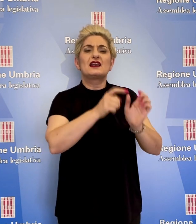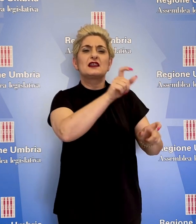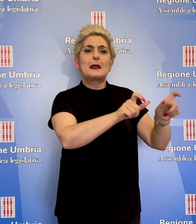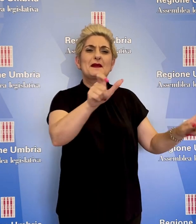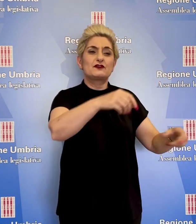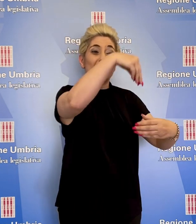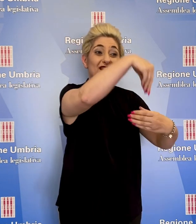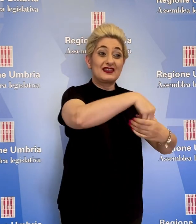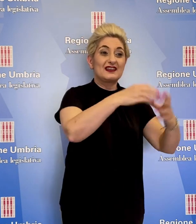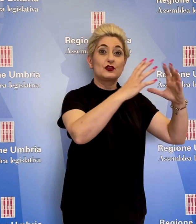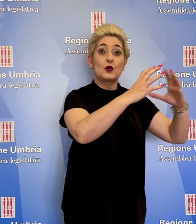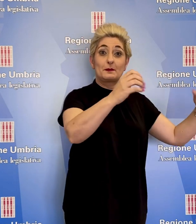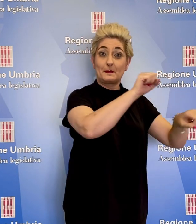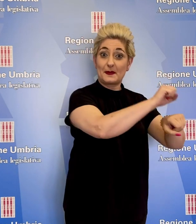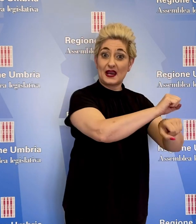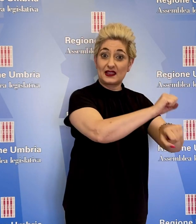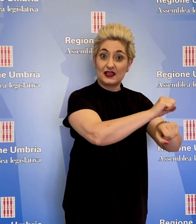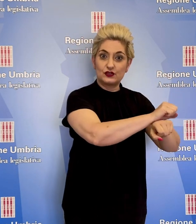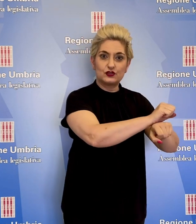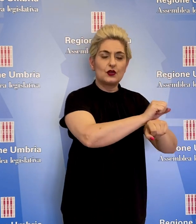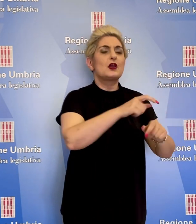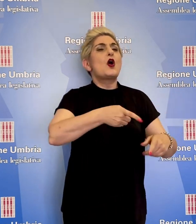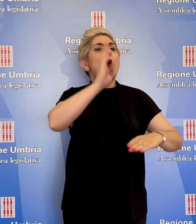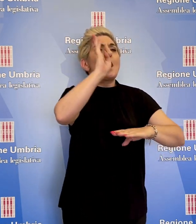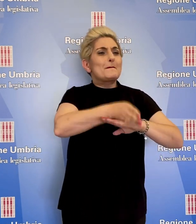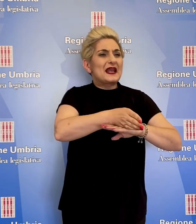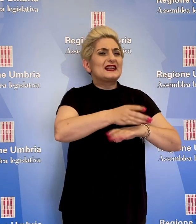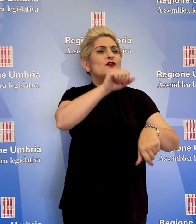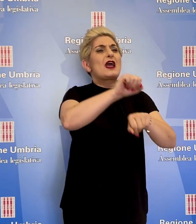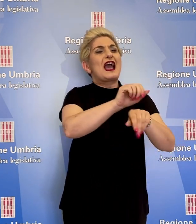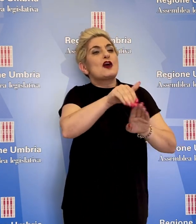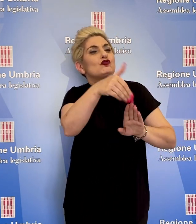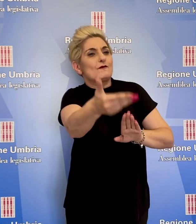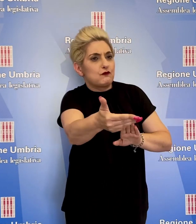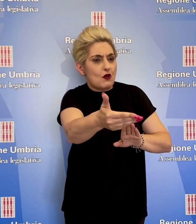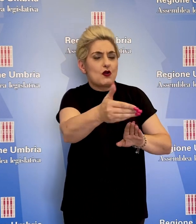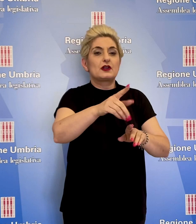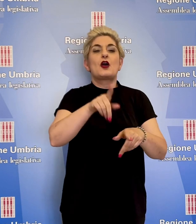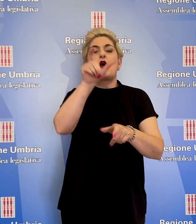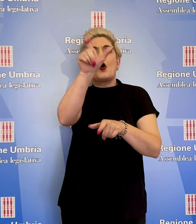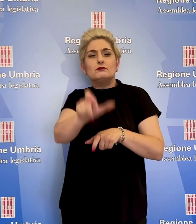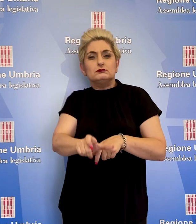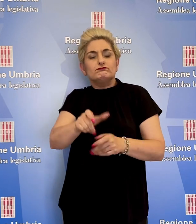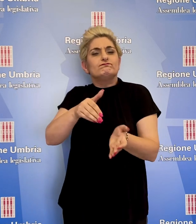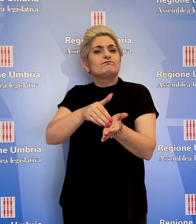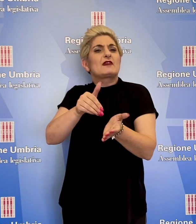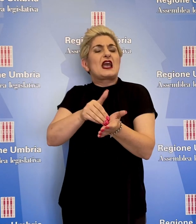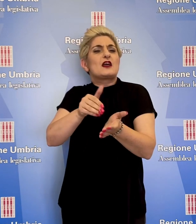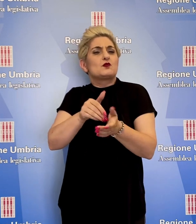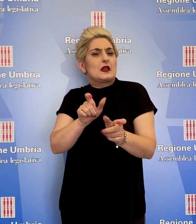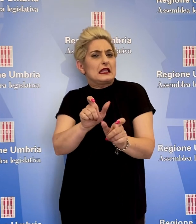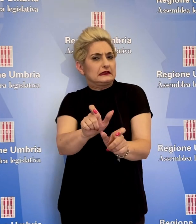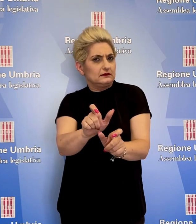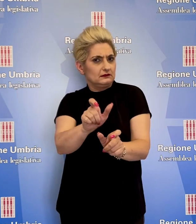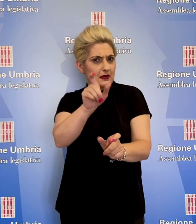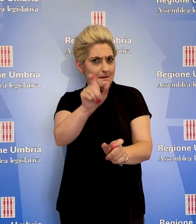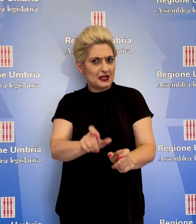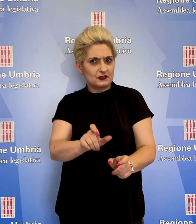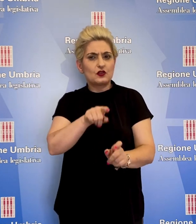delle persone negli istituti penitenziari in esecuzione penale esterna, sottoposta a misure cautelari personali, il stato